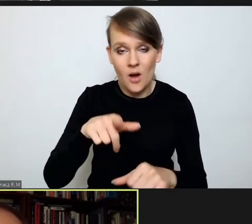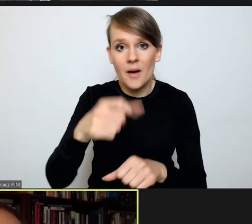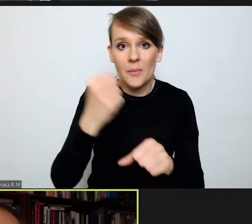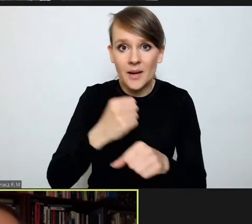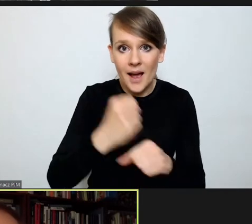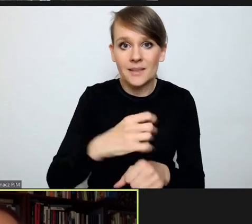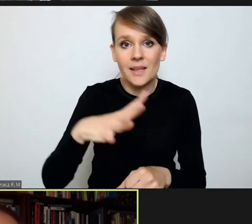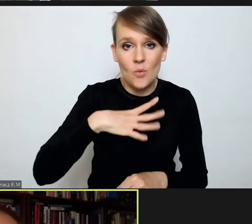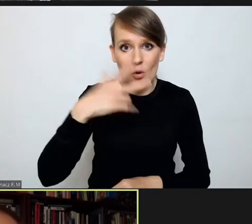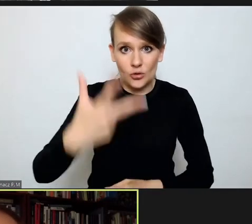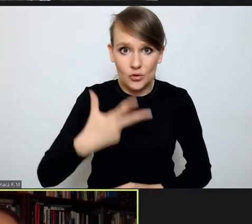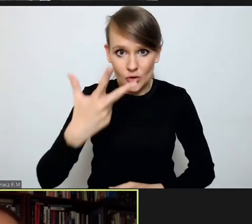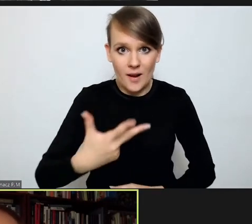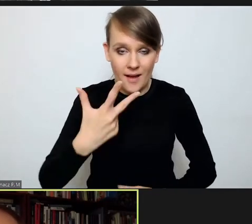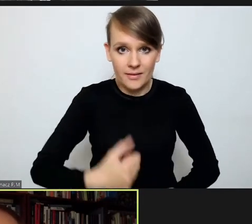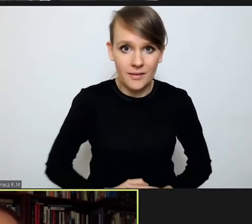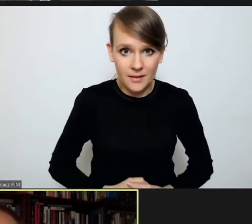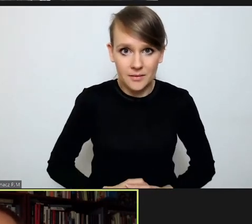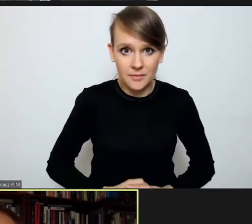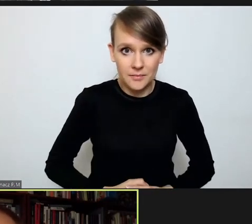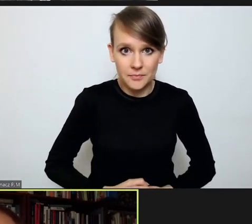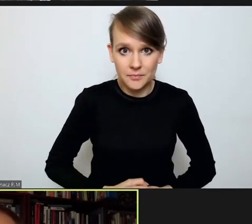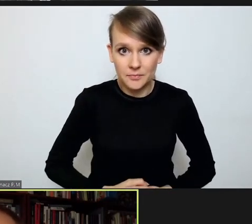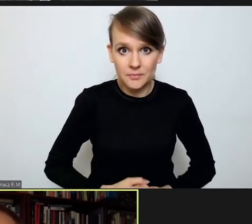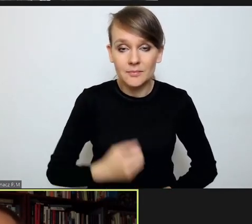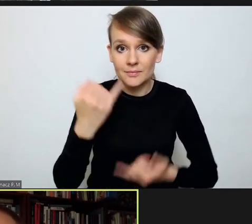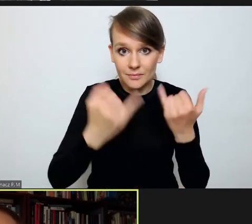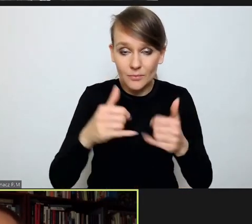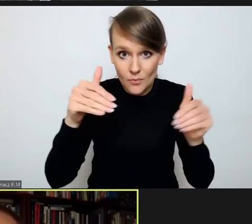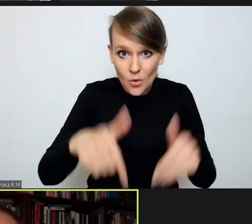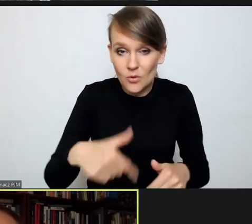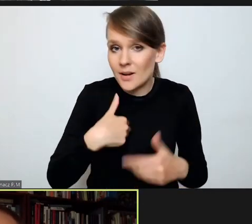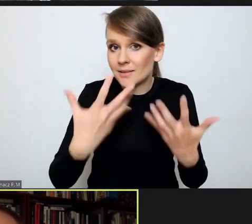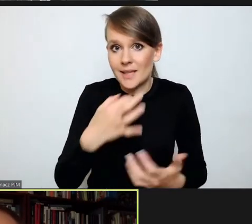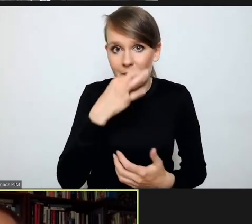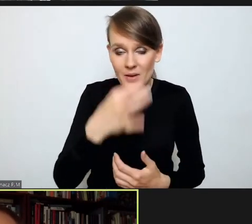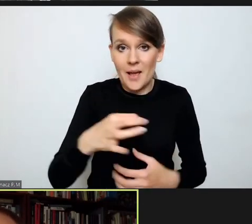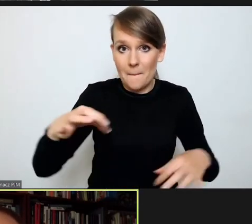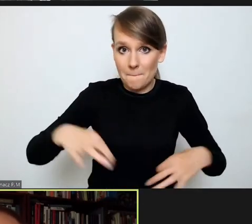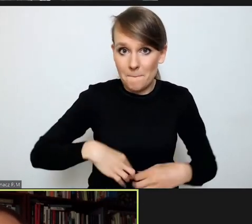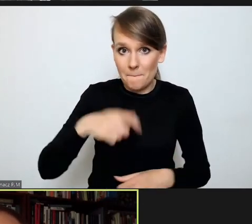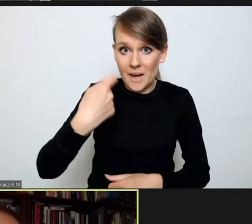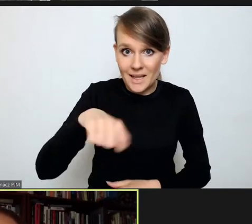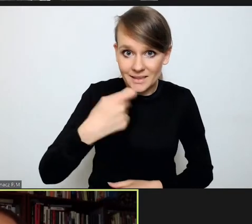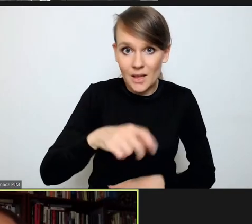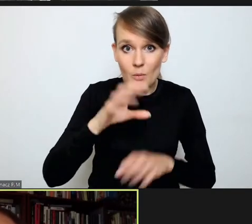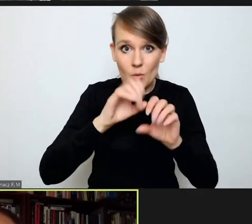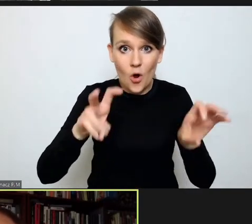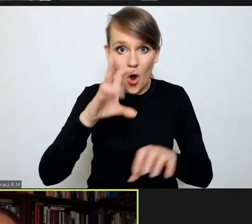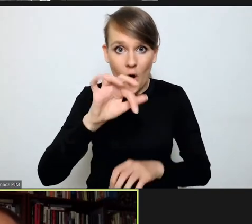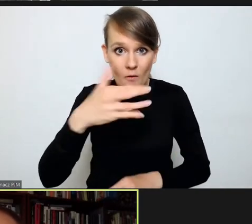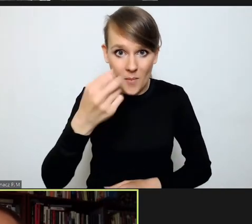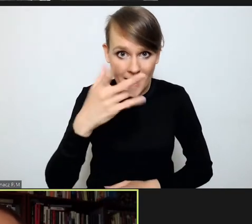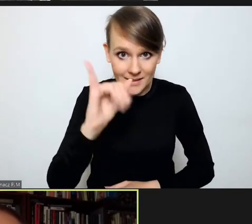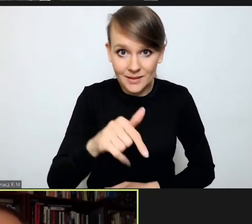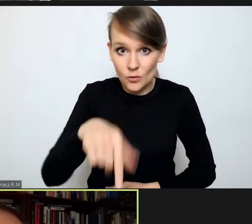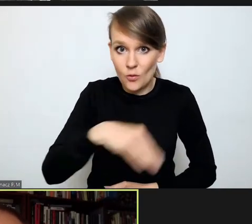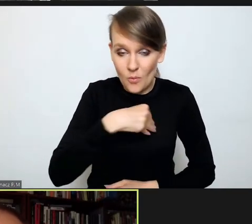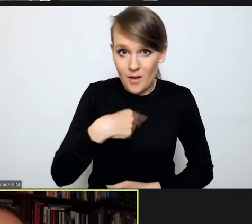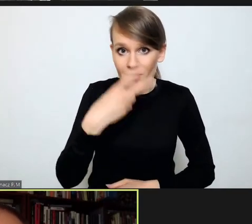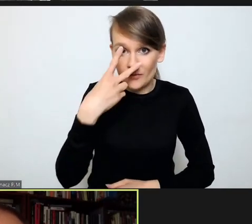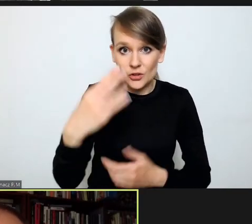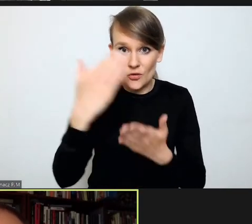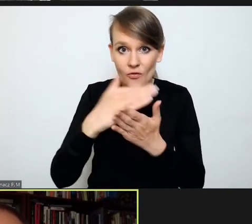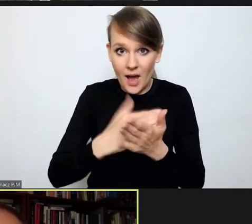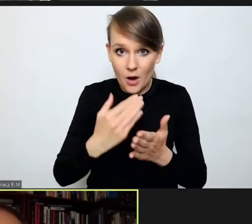nią trwały trzy lata. Jeśli można, to chciałbym zadać pytanie, czy pan prezydent i profesor Hofmański widzi w Polsce warunki do